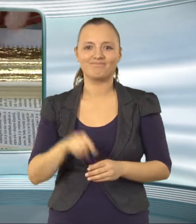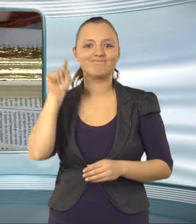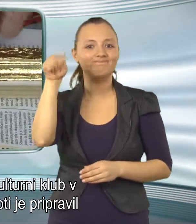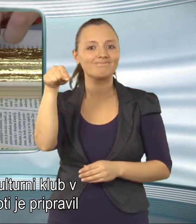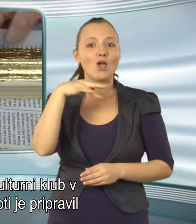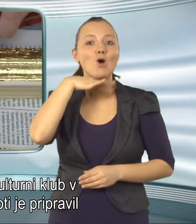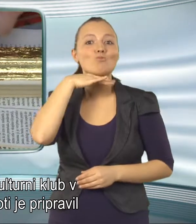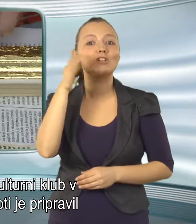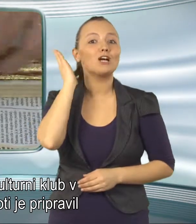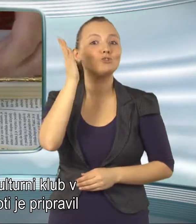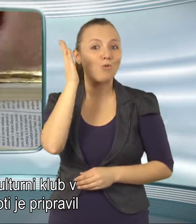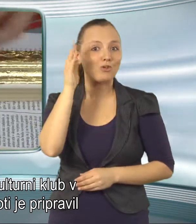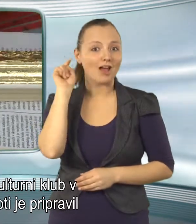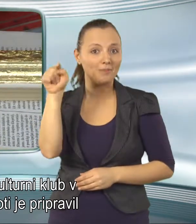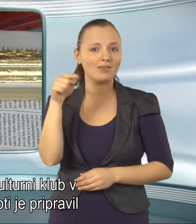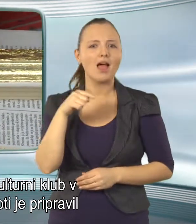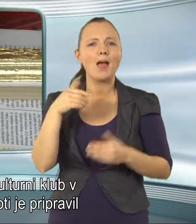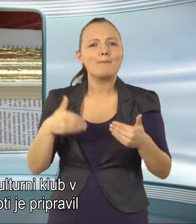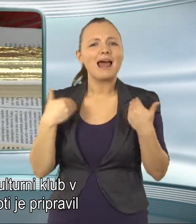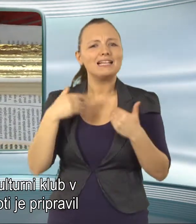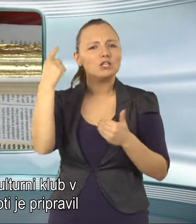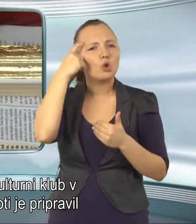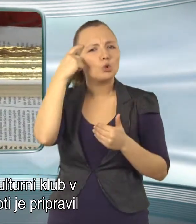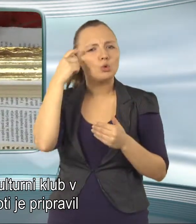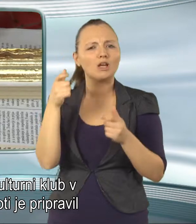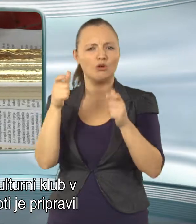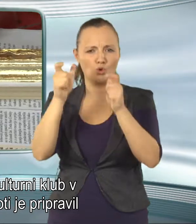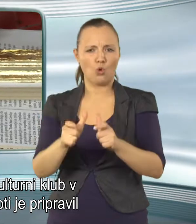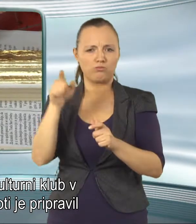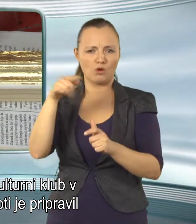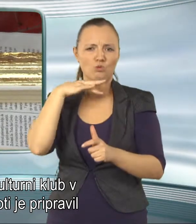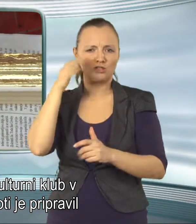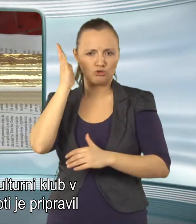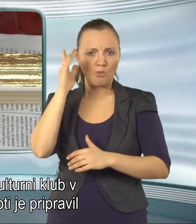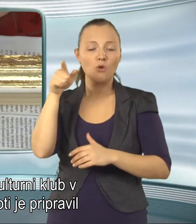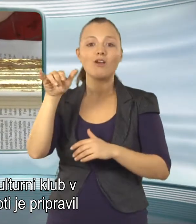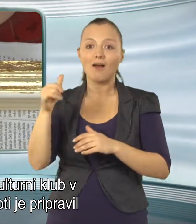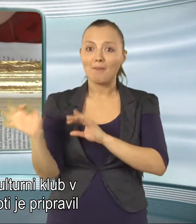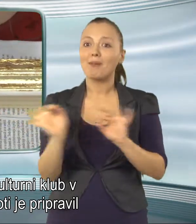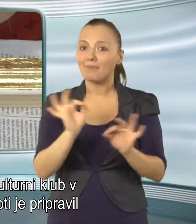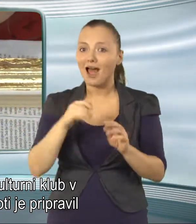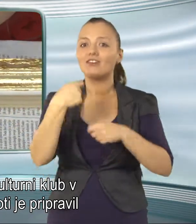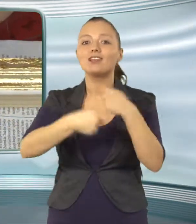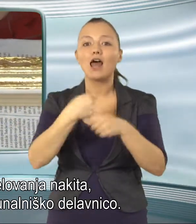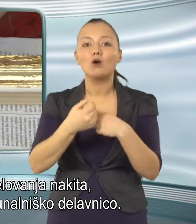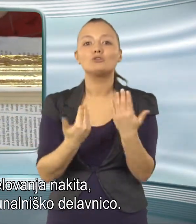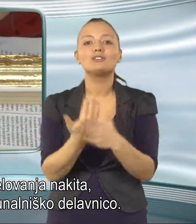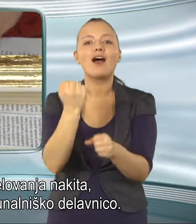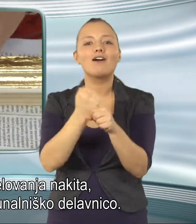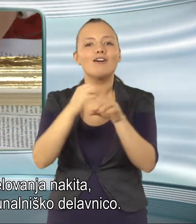Mladinski kulturni klub v Morski soboti je pripravil delavnico izdolovanja nakita, slikanja in tudi računalniško